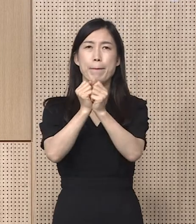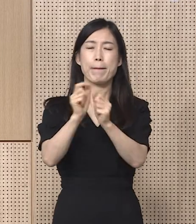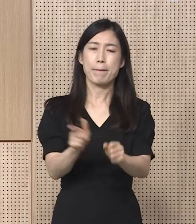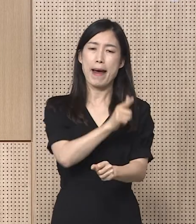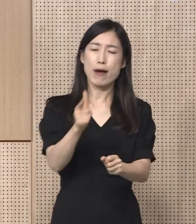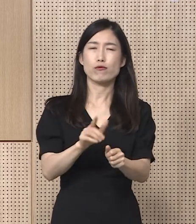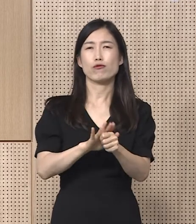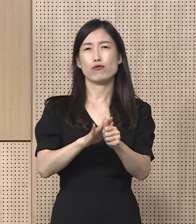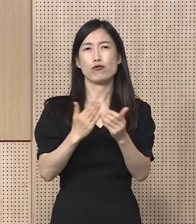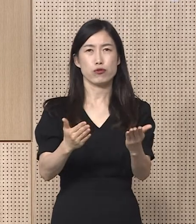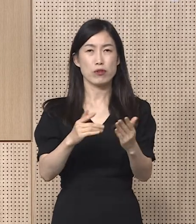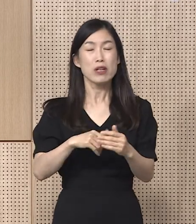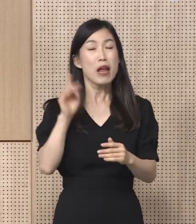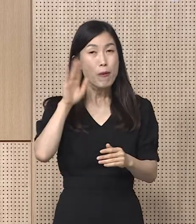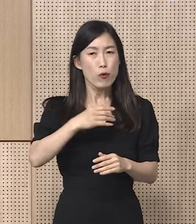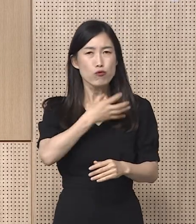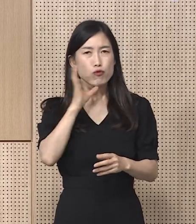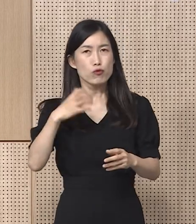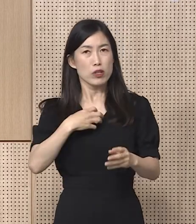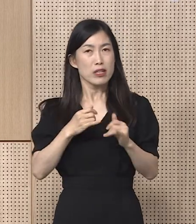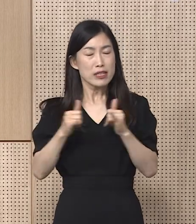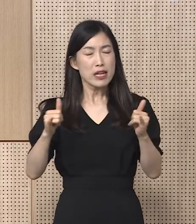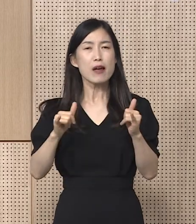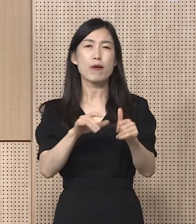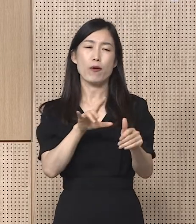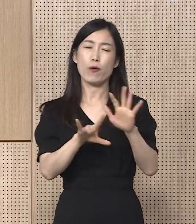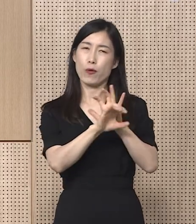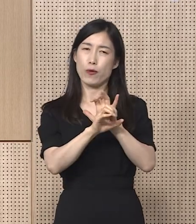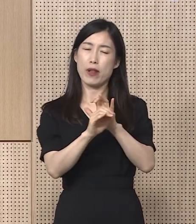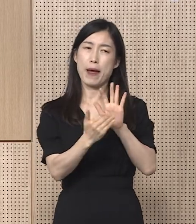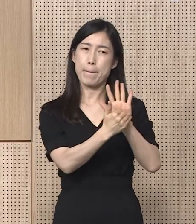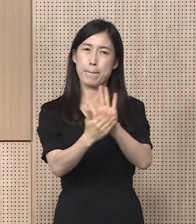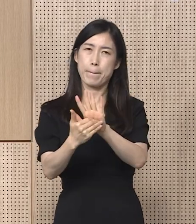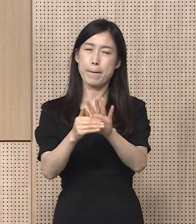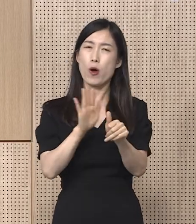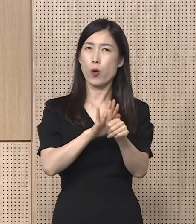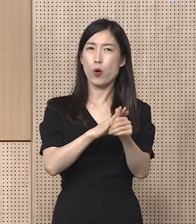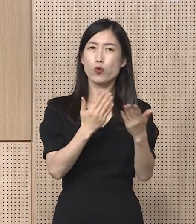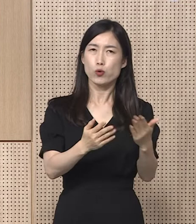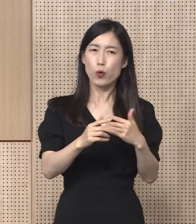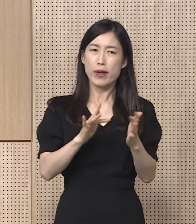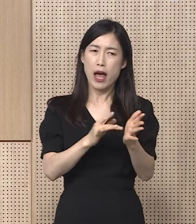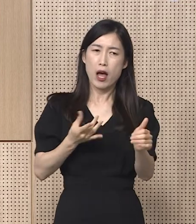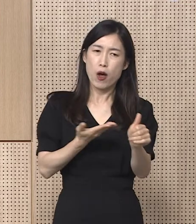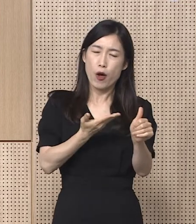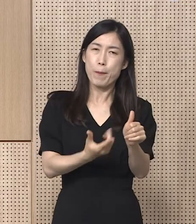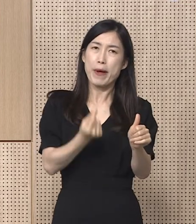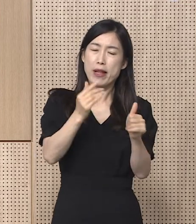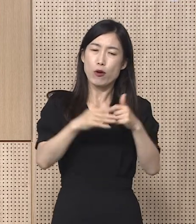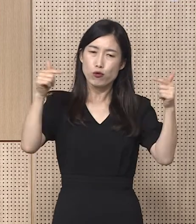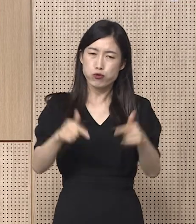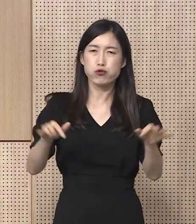코로나19로부터 보호하고 최종적으로 사망 위험을 최소화하는 것을 목표로 추진할 예정입니다.